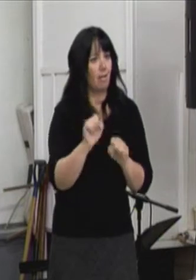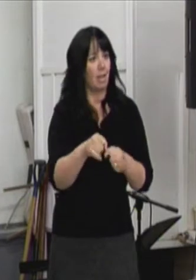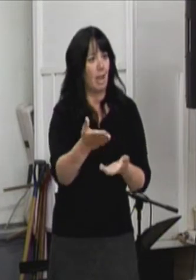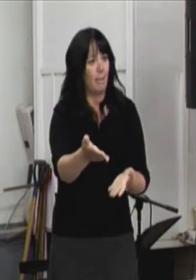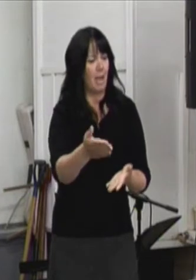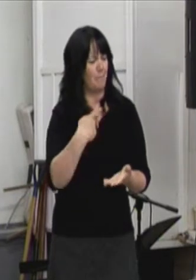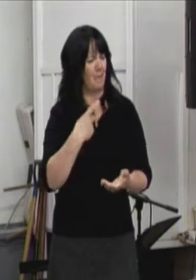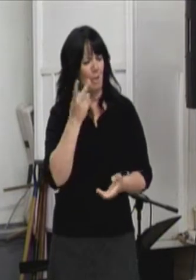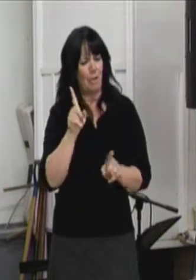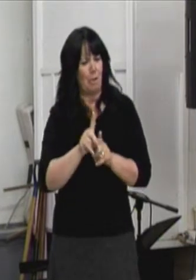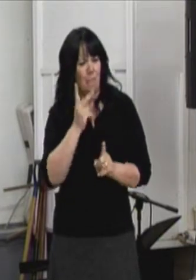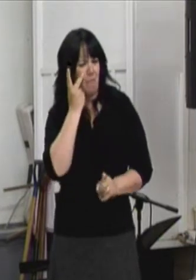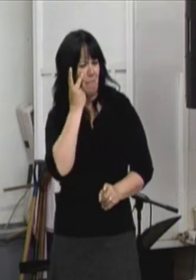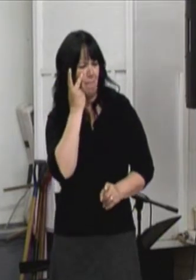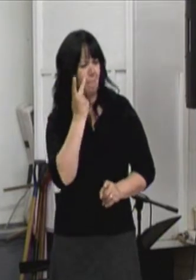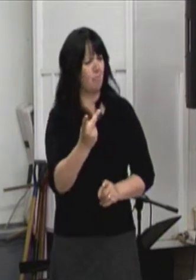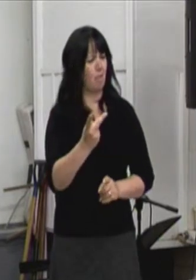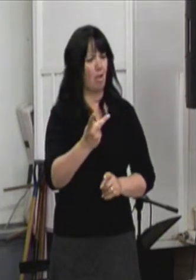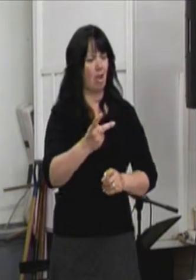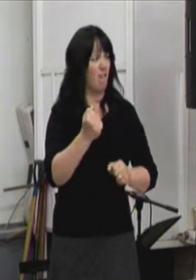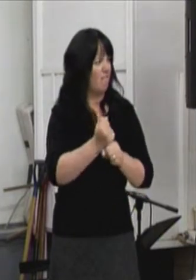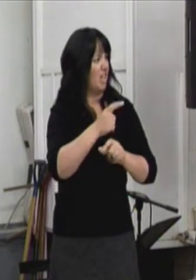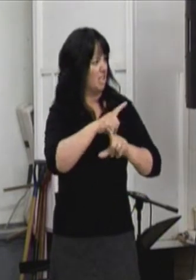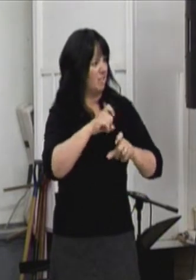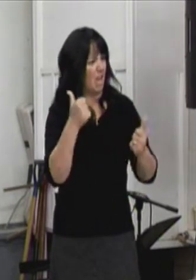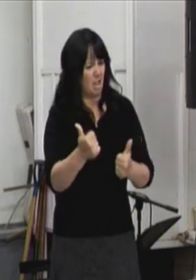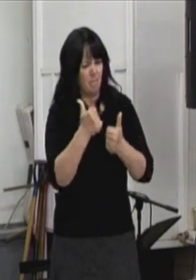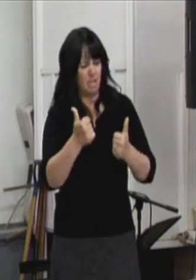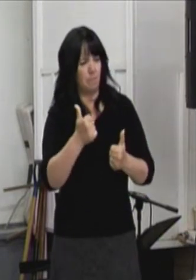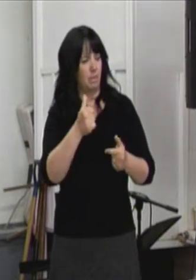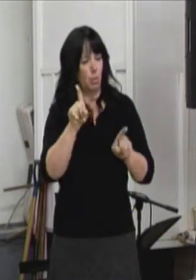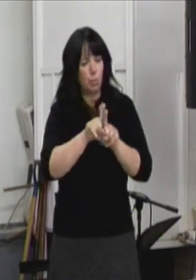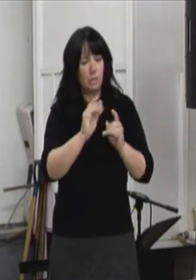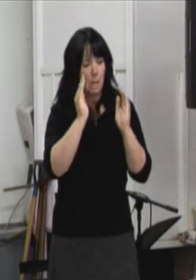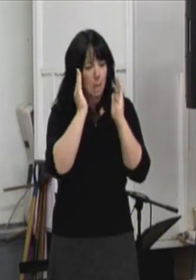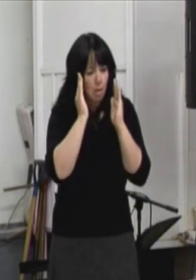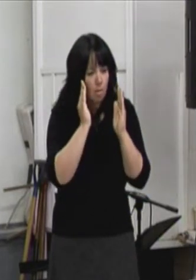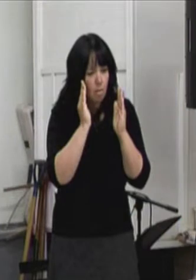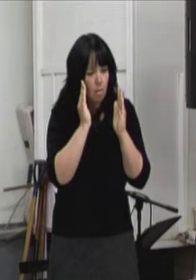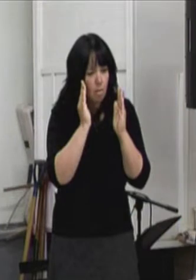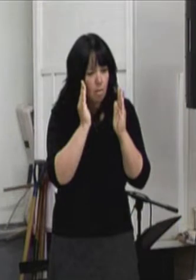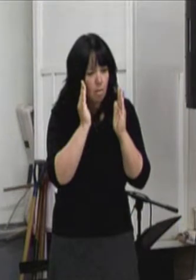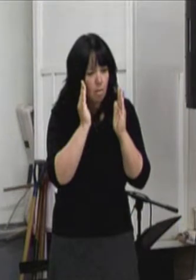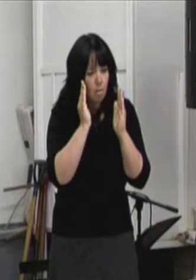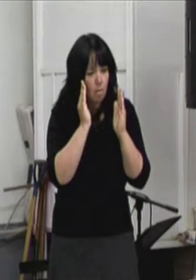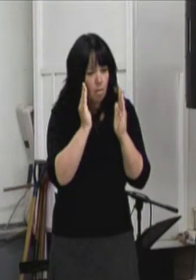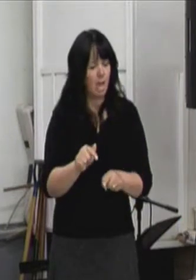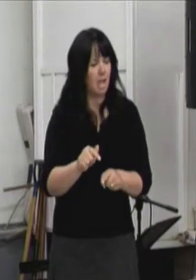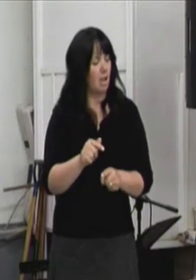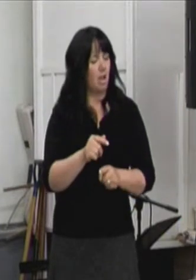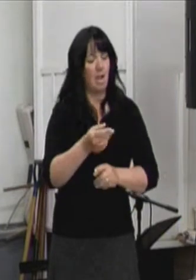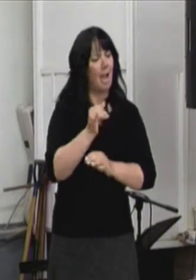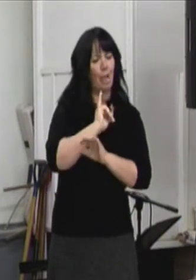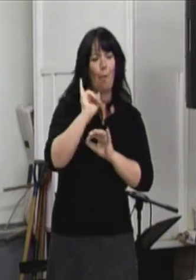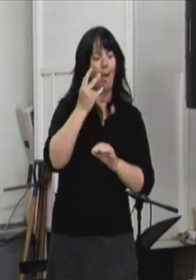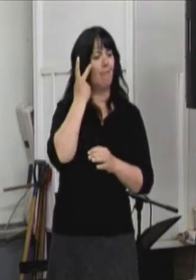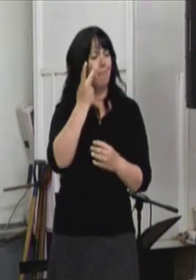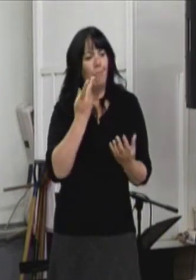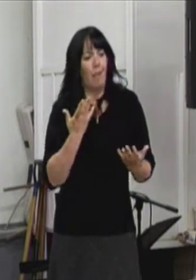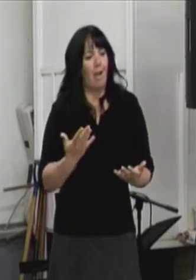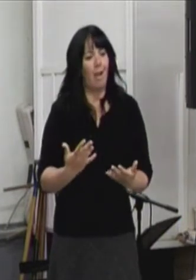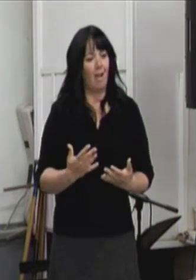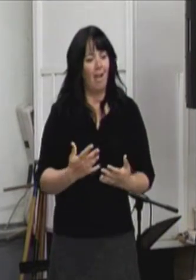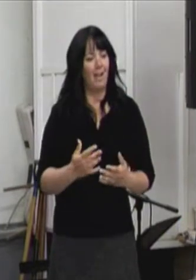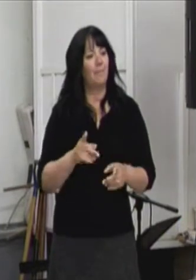Puis de voir la productivité qu'ils peuvent, la concentration à leur travail. C'est merveilleux de les voir parce